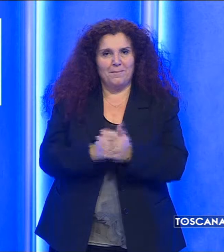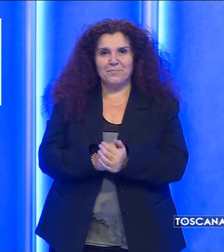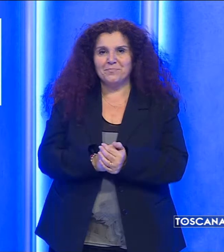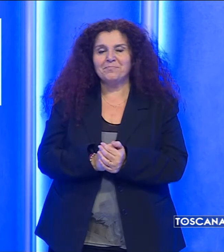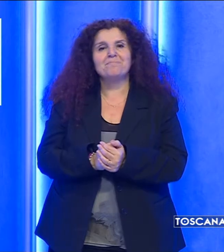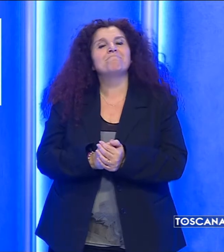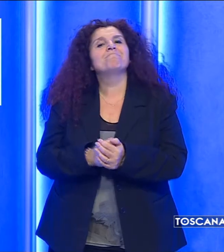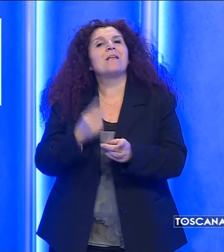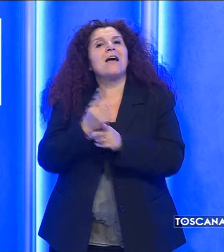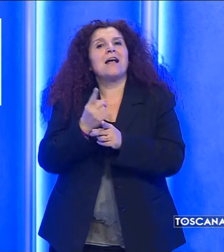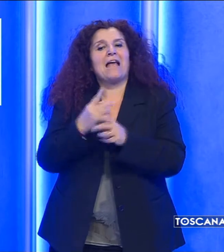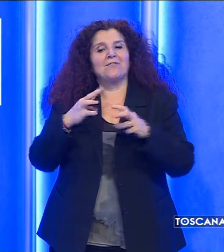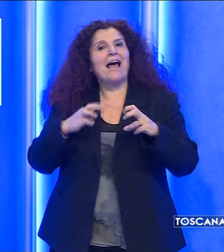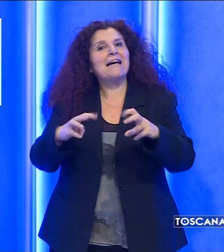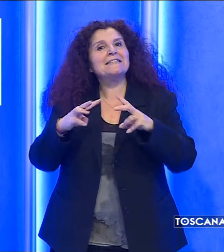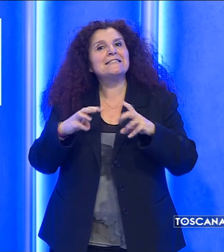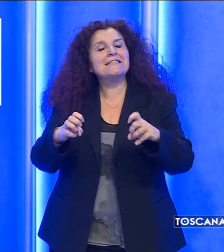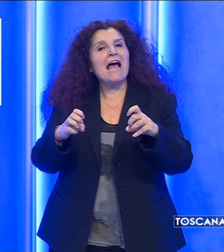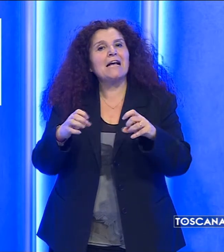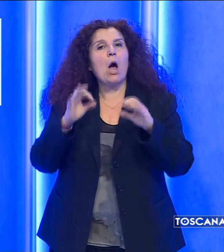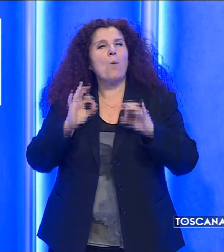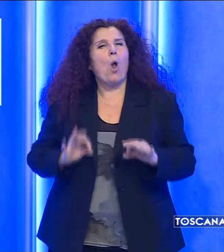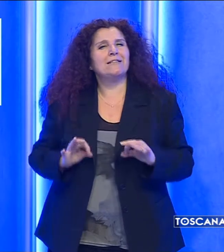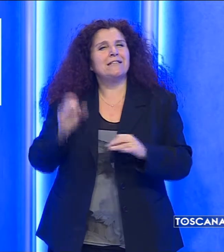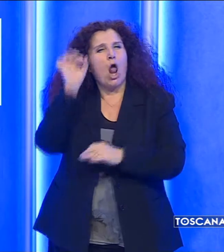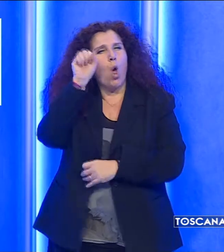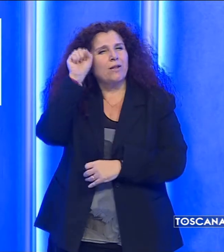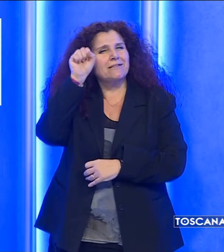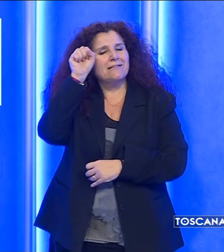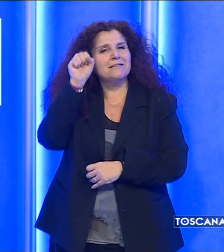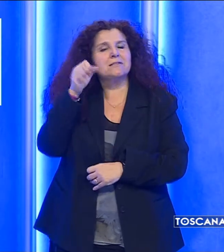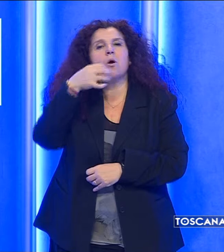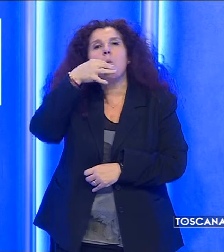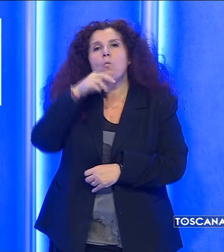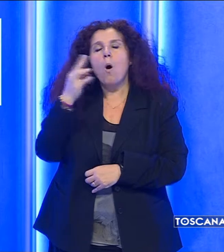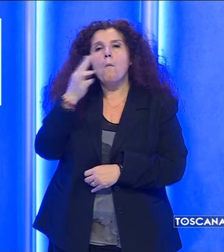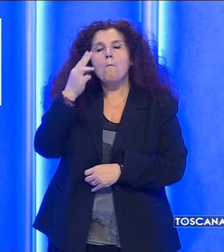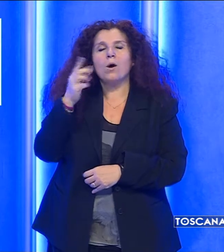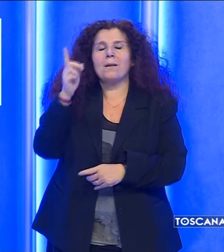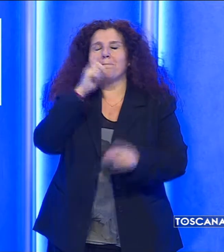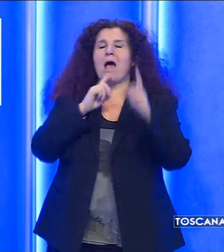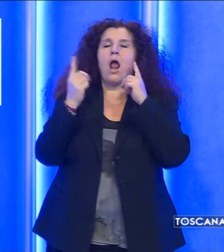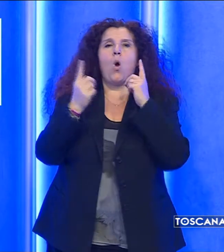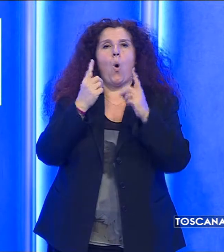Sull'episodio indaga la polizia londinese che non esclude una morte in conseguenza di un malore.